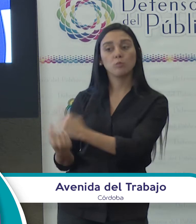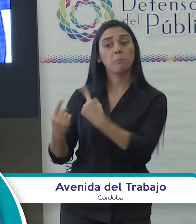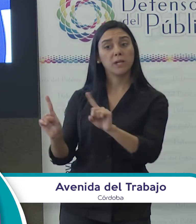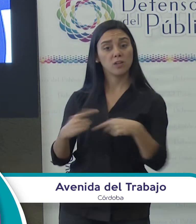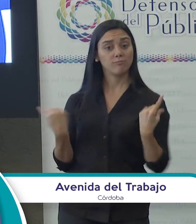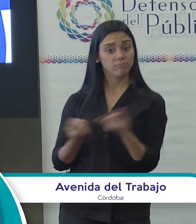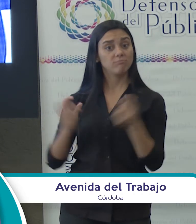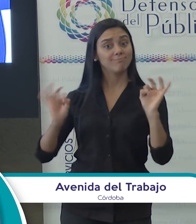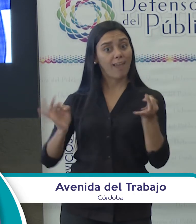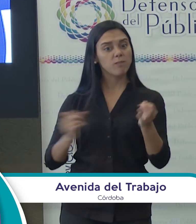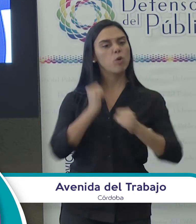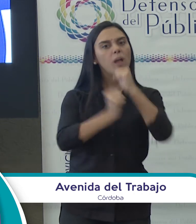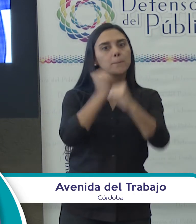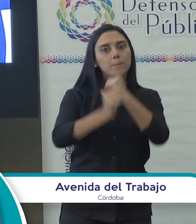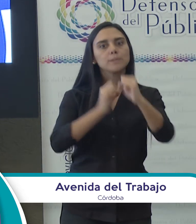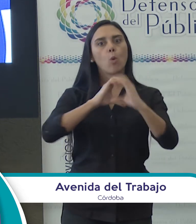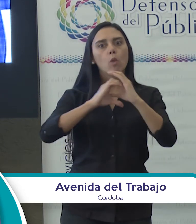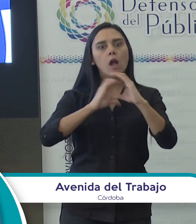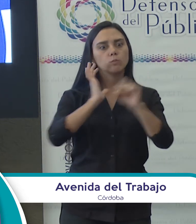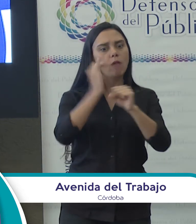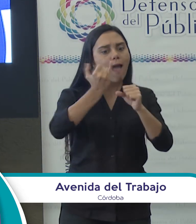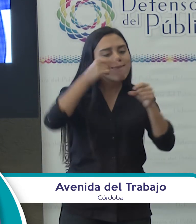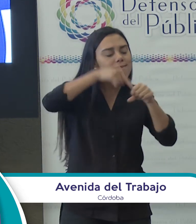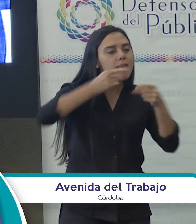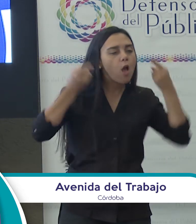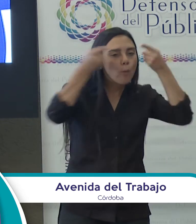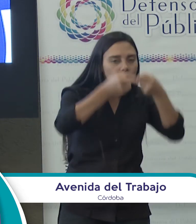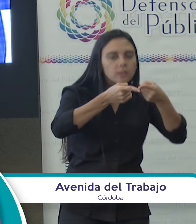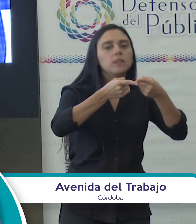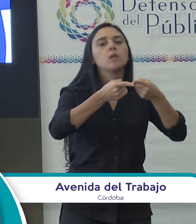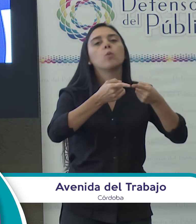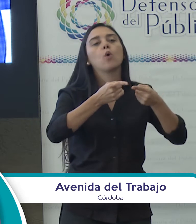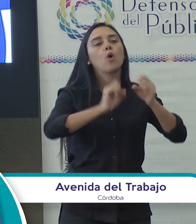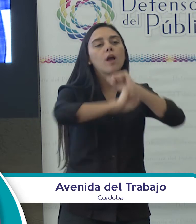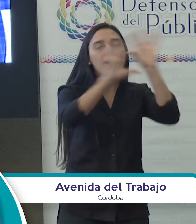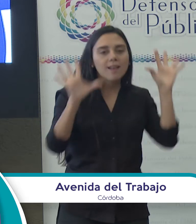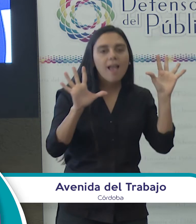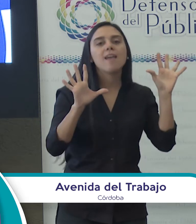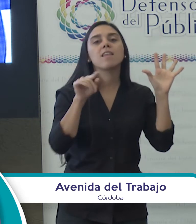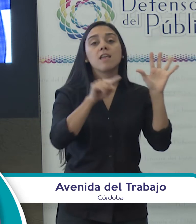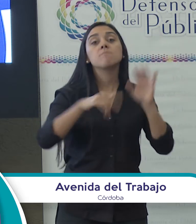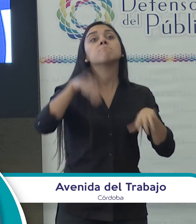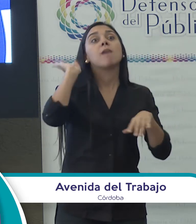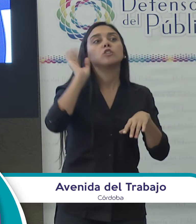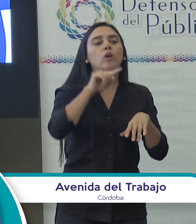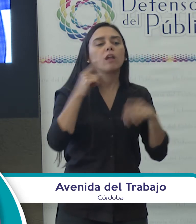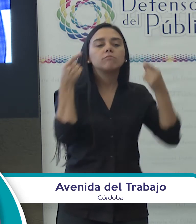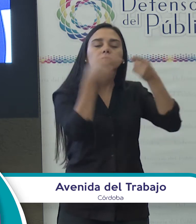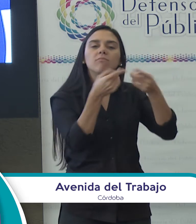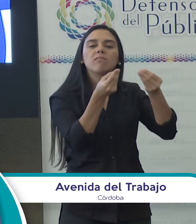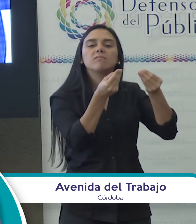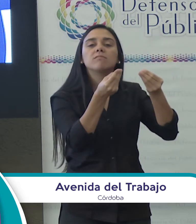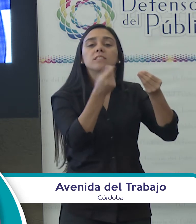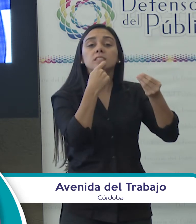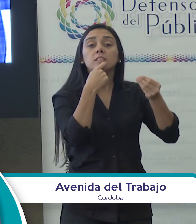son las empresas de comunicación quienes tienen objetivos y metas claras, determinadas y que la mayoría de las veces responden a quienes pagan